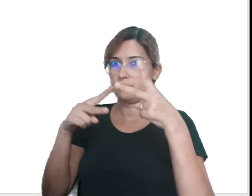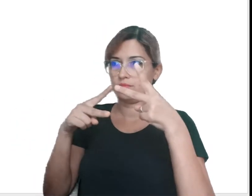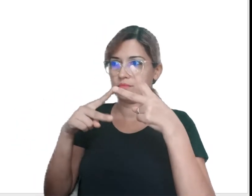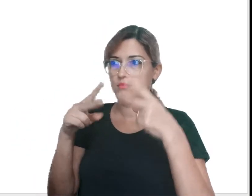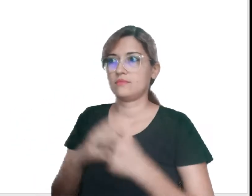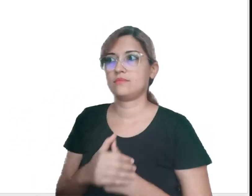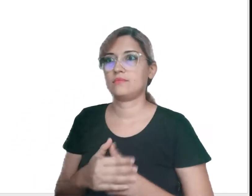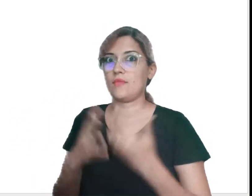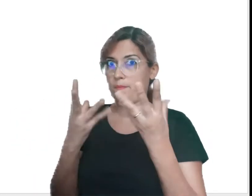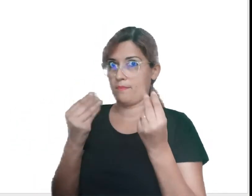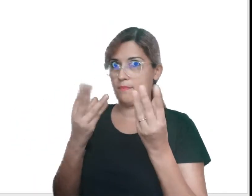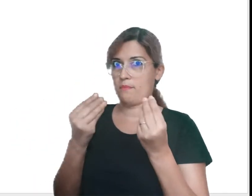São muitas, né?